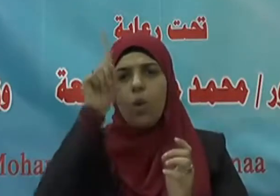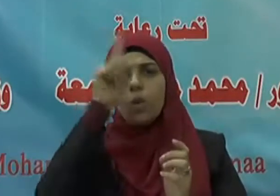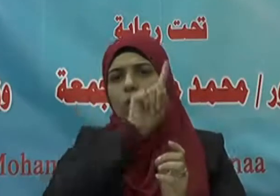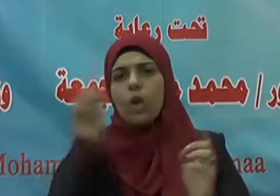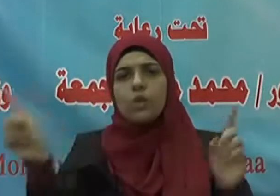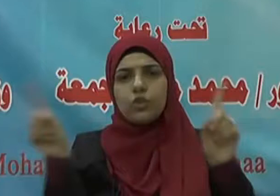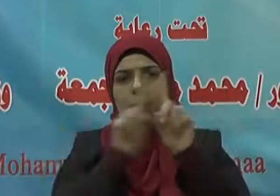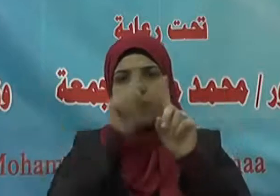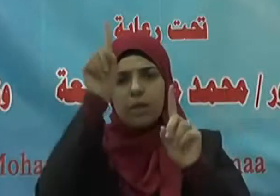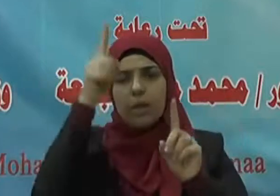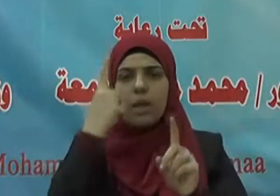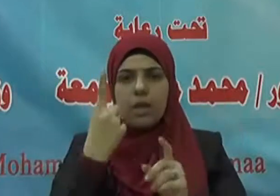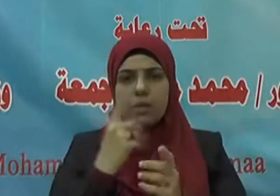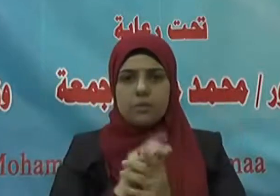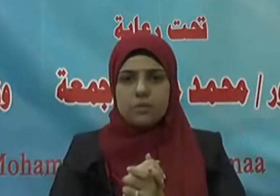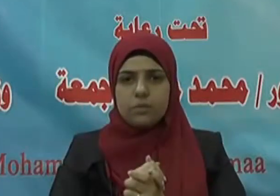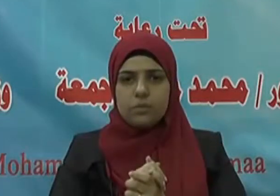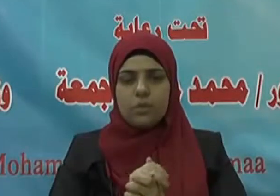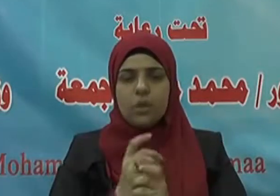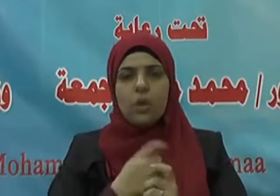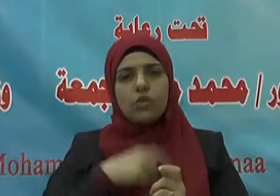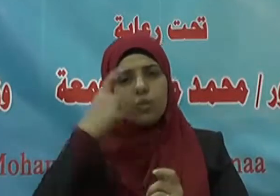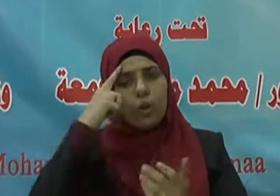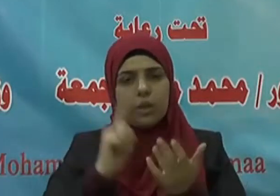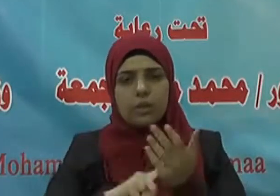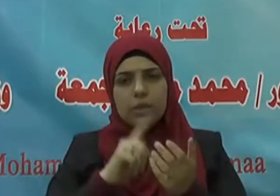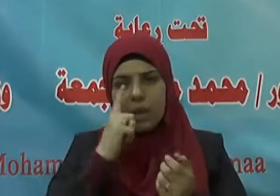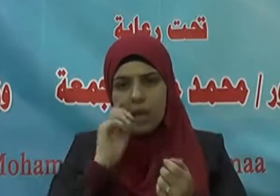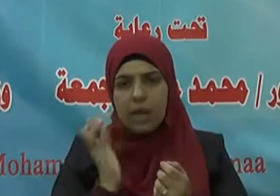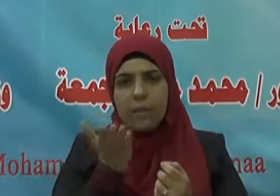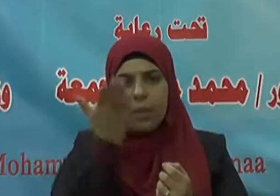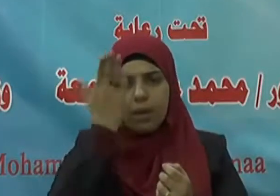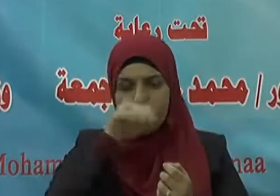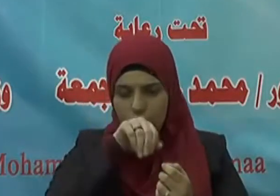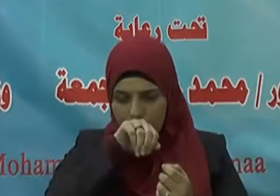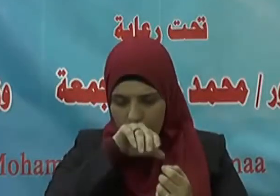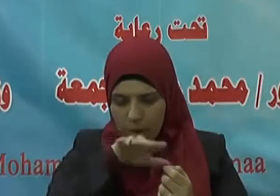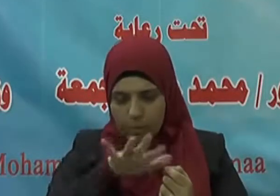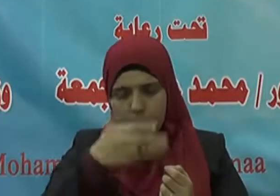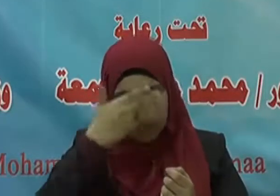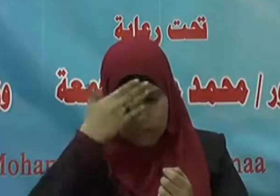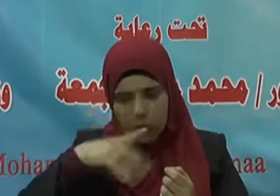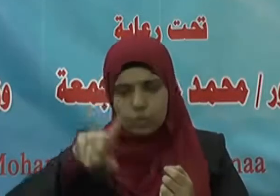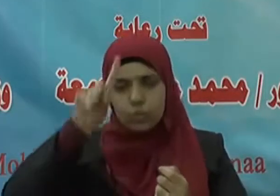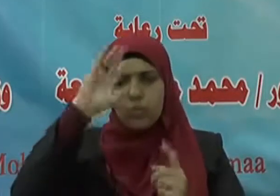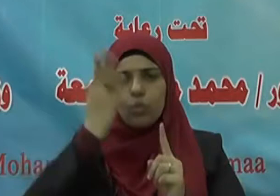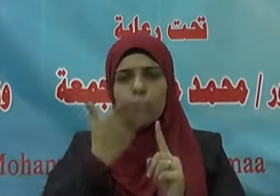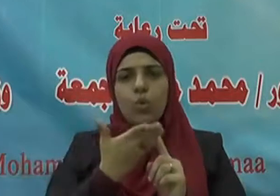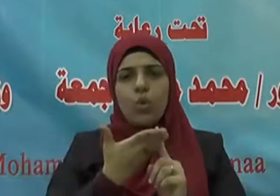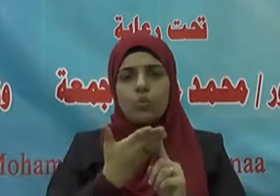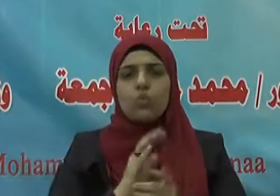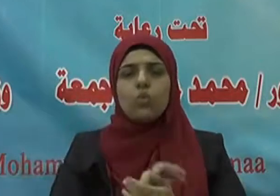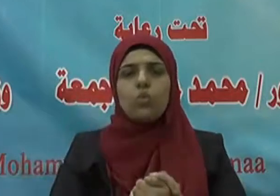إلا الله وحده لا شريك له وأشهد أن سيدنا ونبينا محمدًا عبده